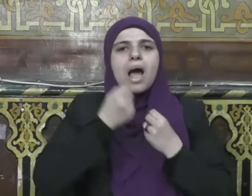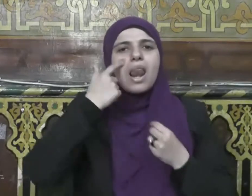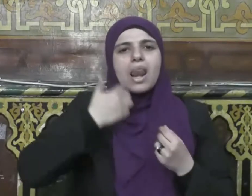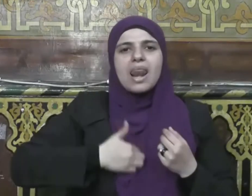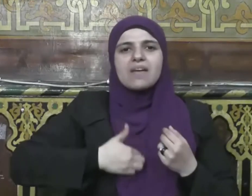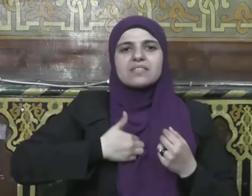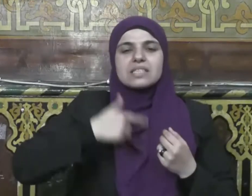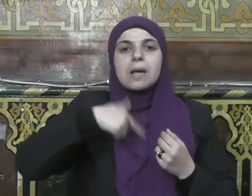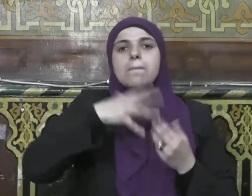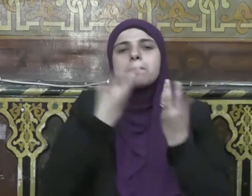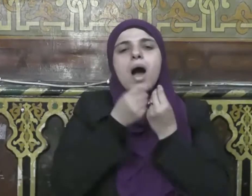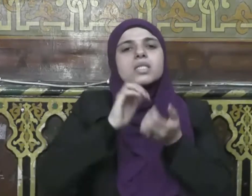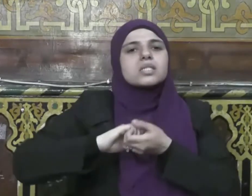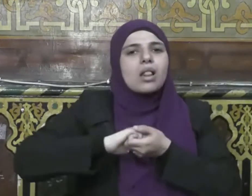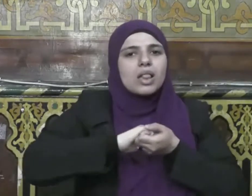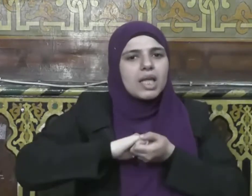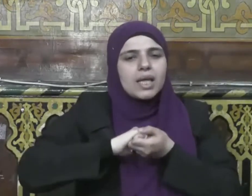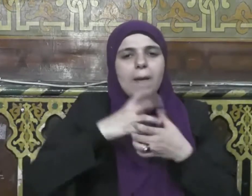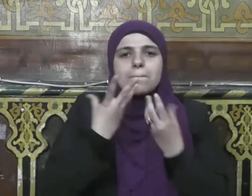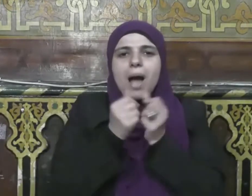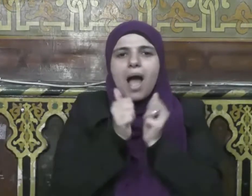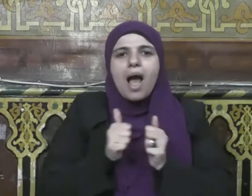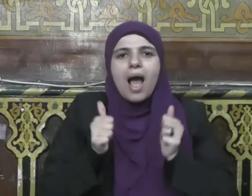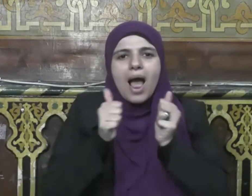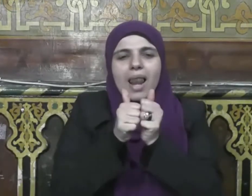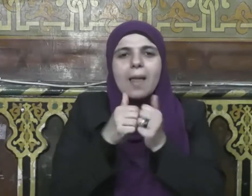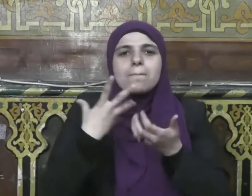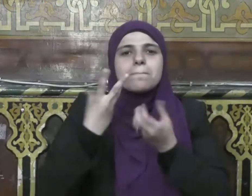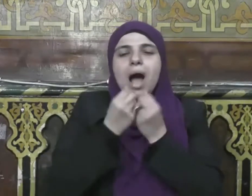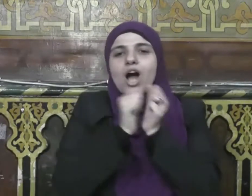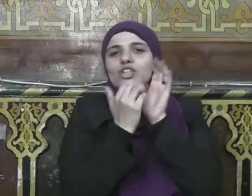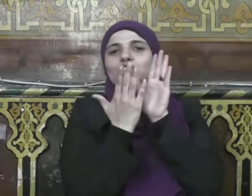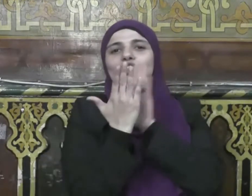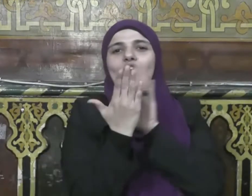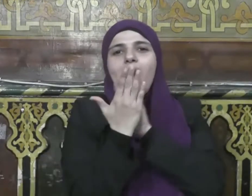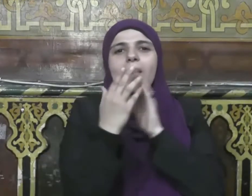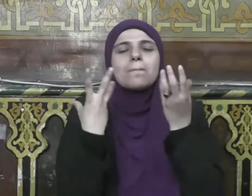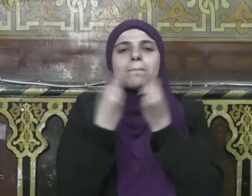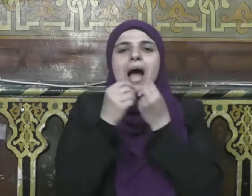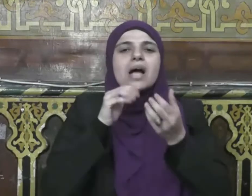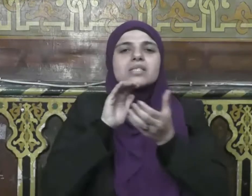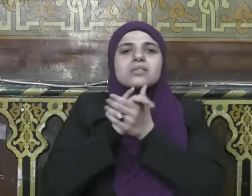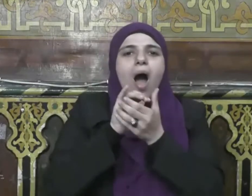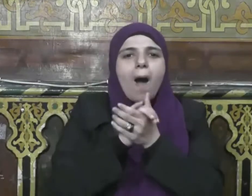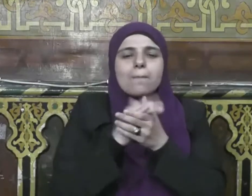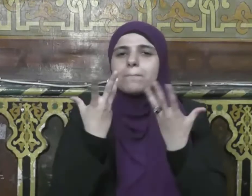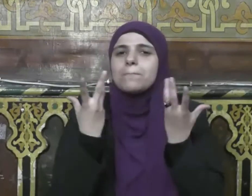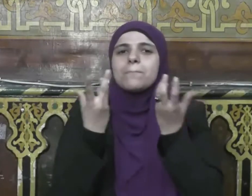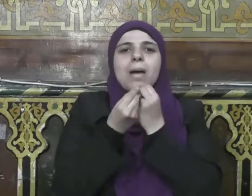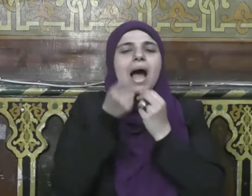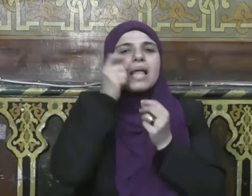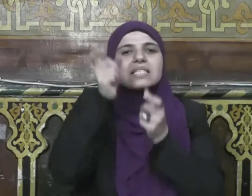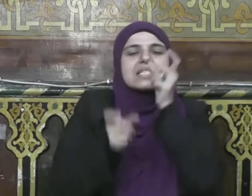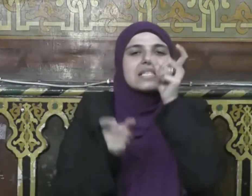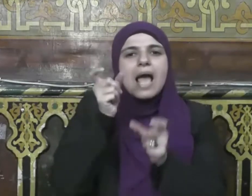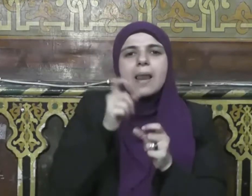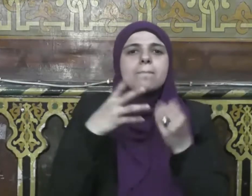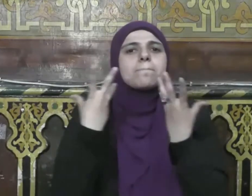مع الزميل مع الإنسان مع الحيوان مع الجماد مع الكون كله